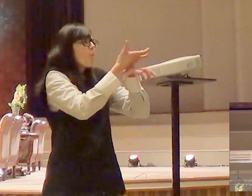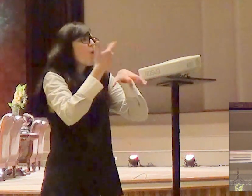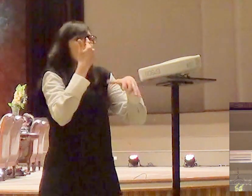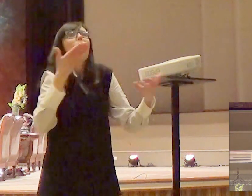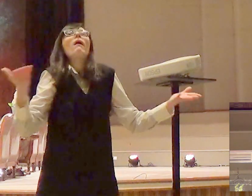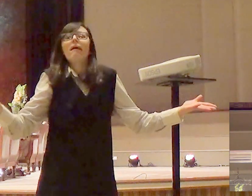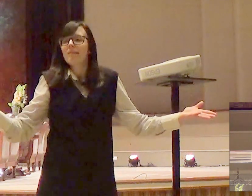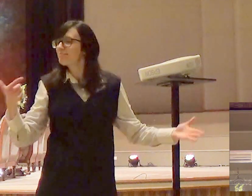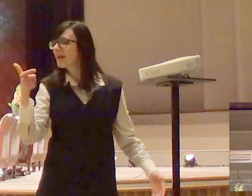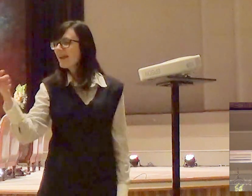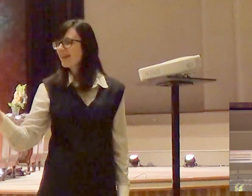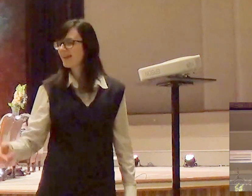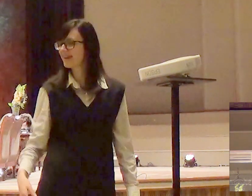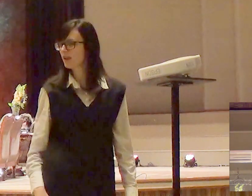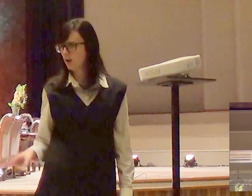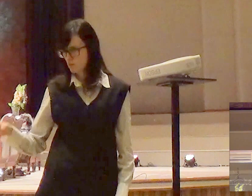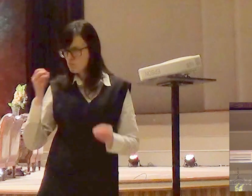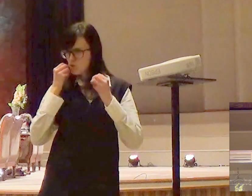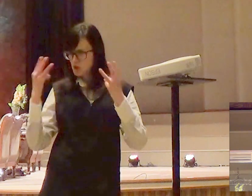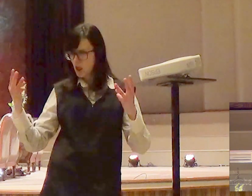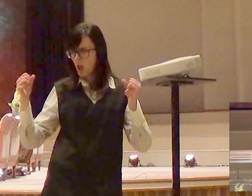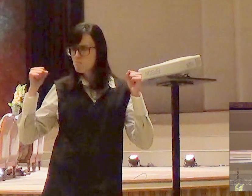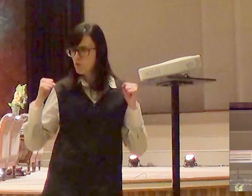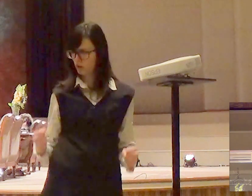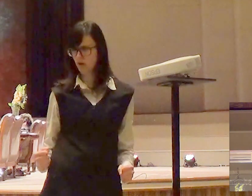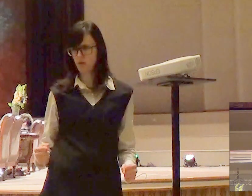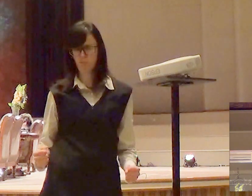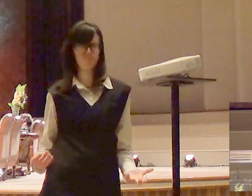Não era um homem, era Deus.